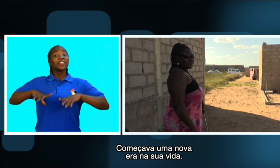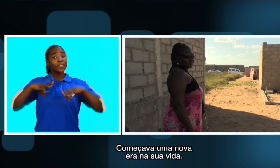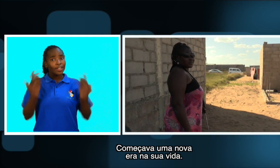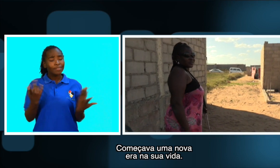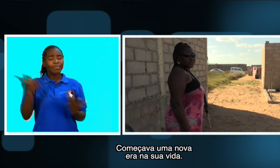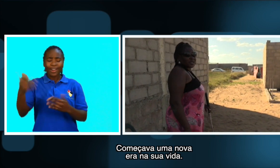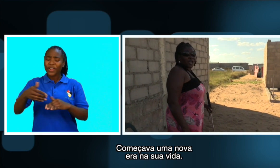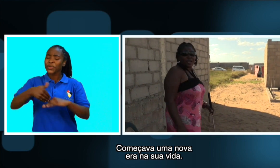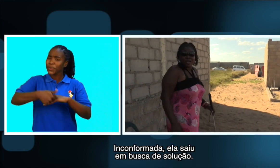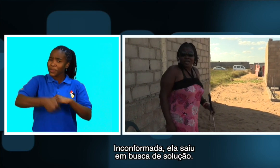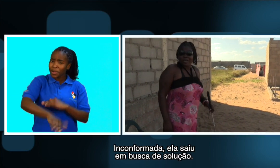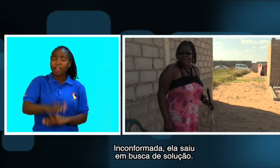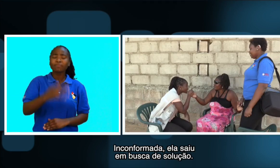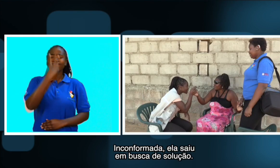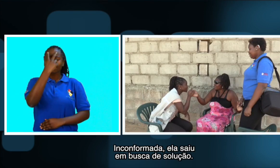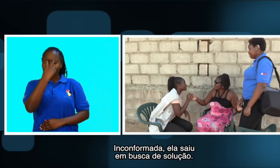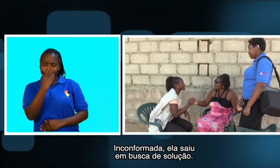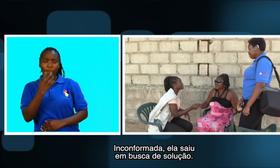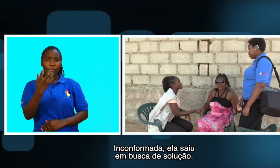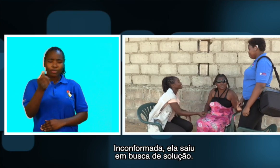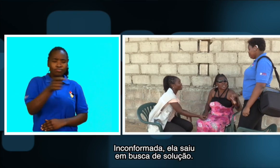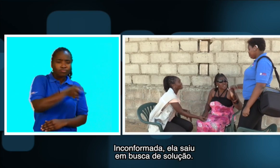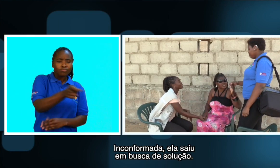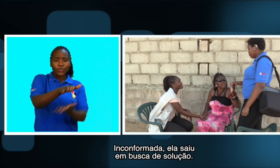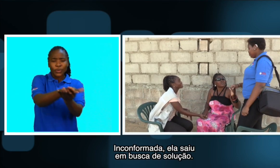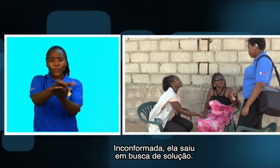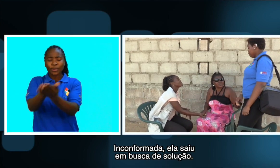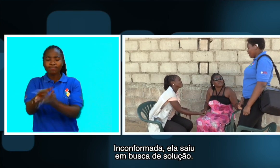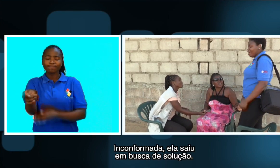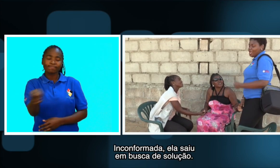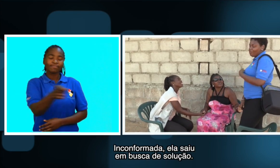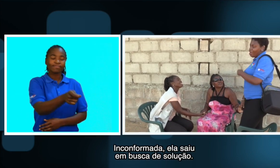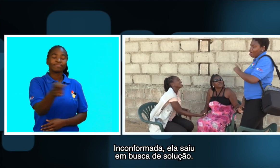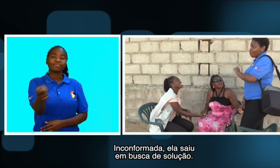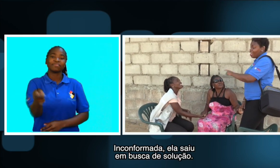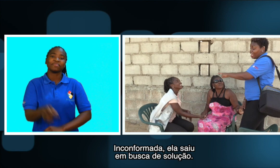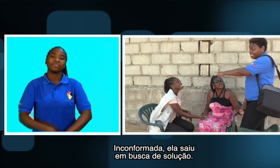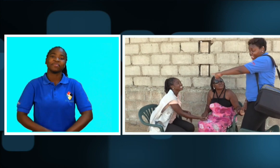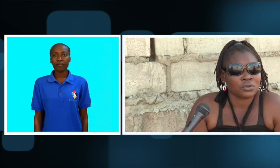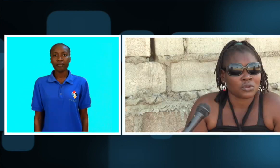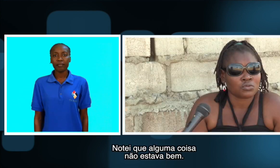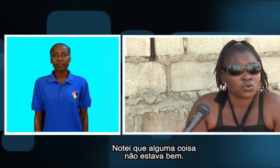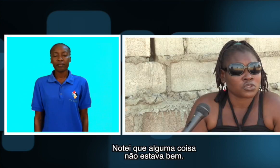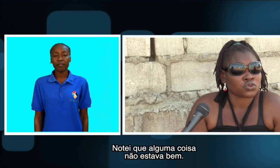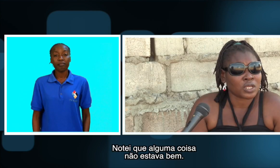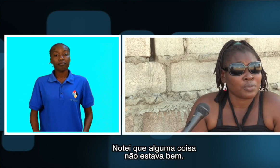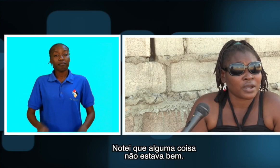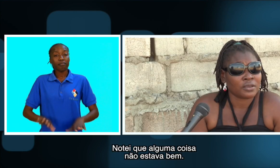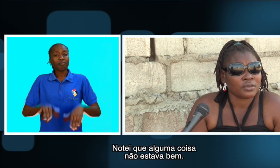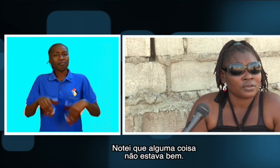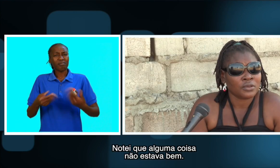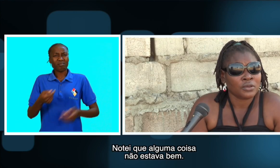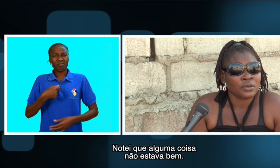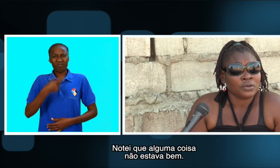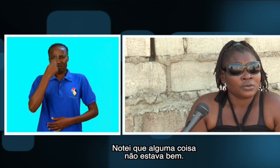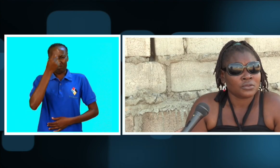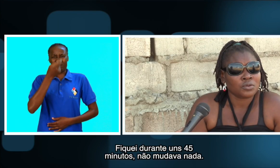vida de Isaura. Inconformada, ela saiu em busca de solução. Uma coisa não estava bem. Então,